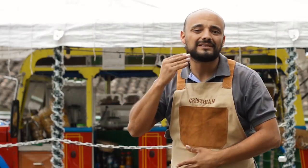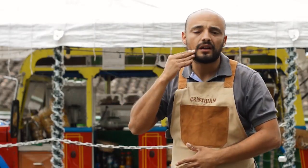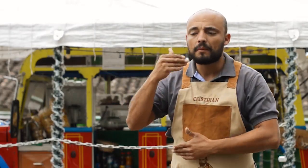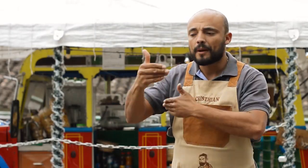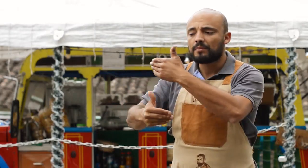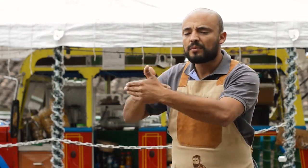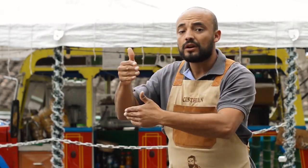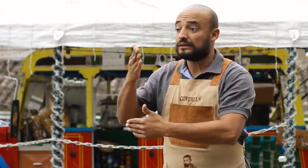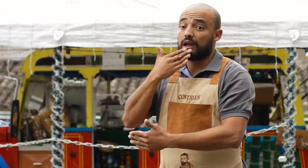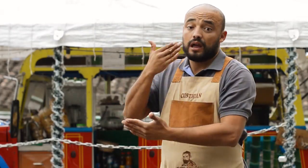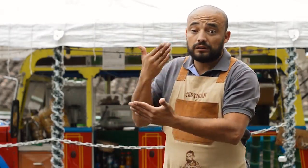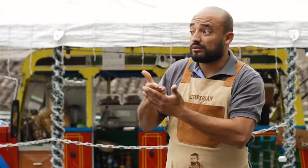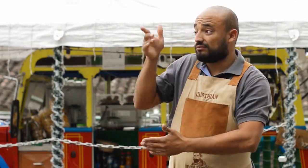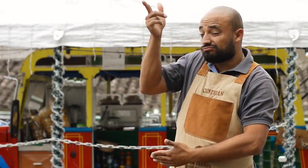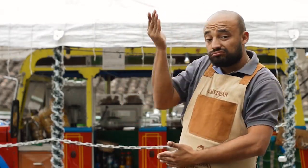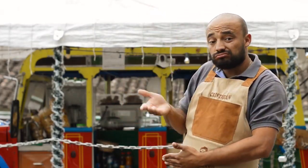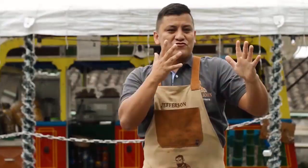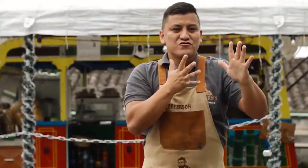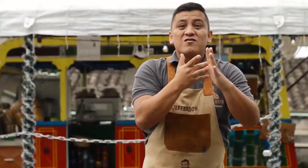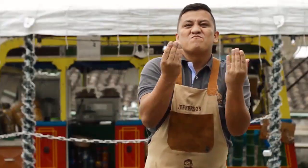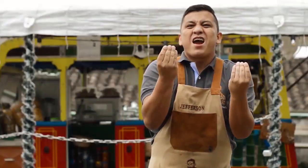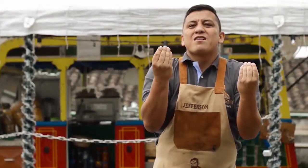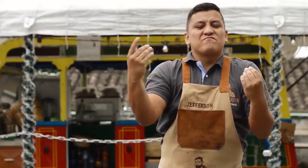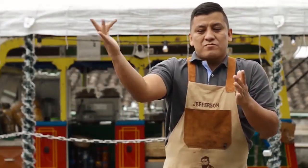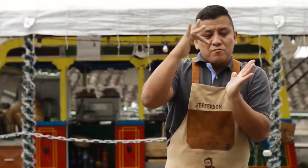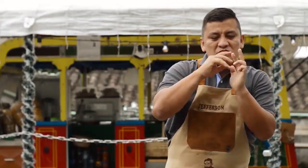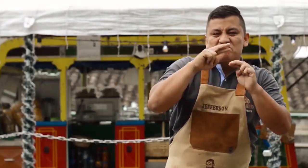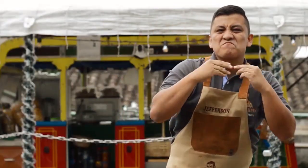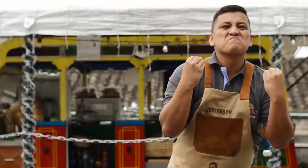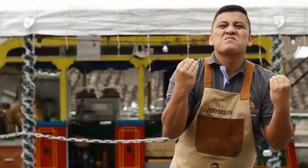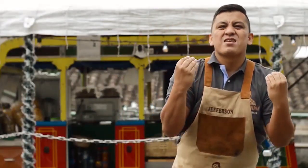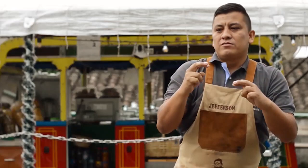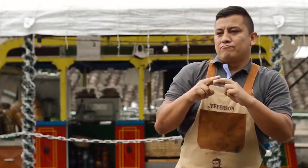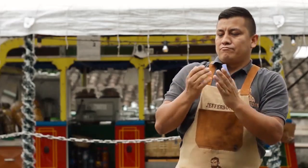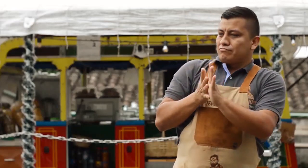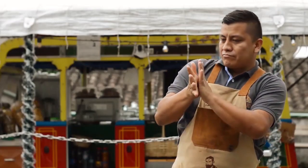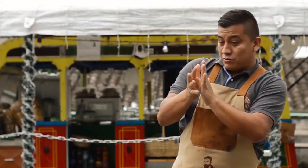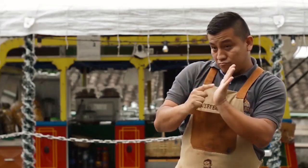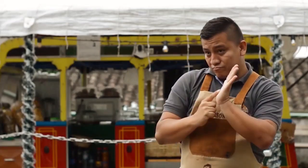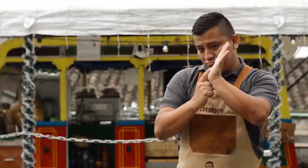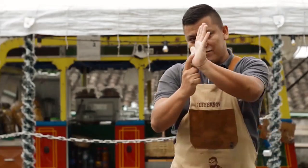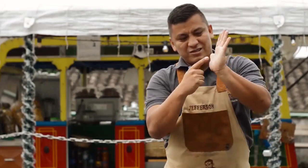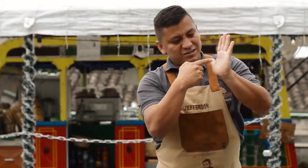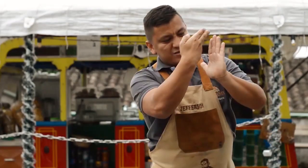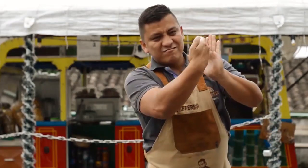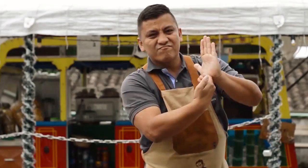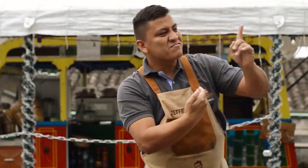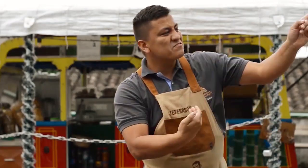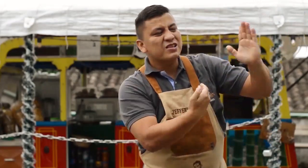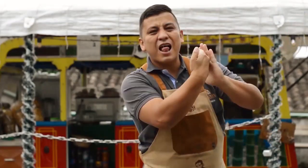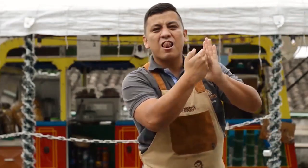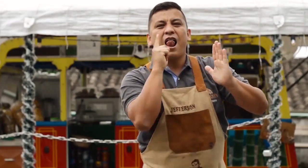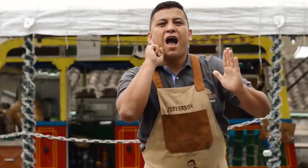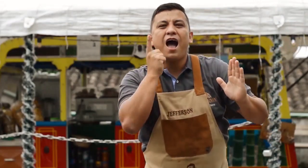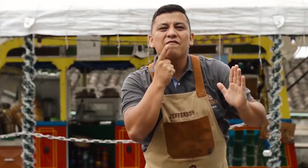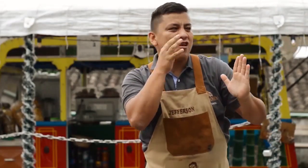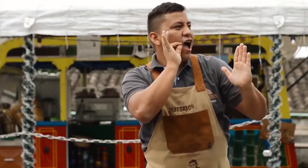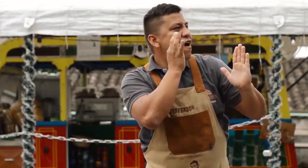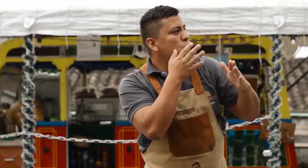formado para estar aquí. Esto ha sido una experiencia maravillosa porque hemos tenido muy buena clientela, tenemos un menú incluyente que